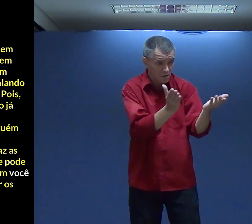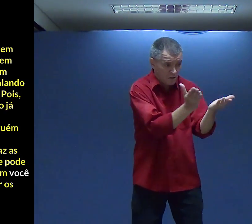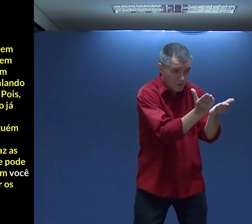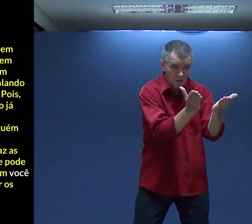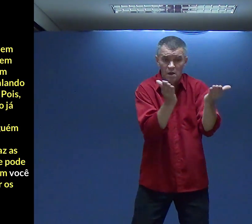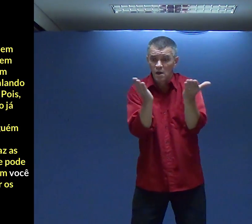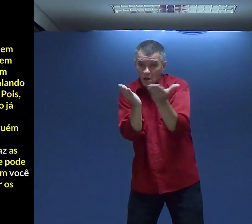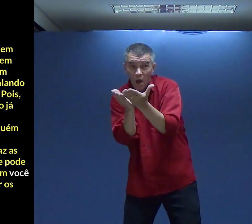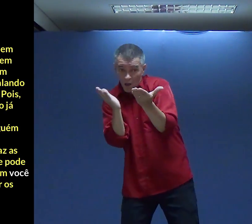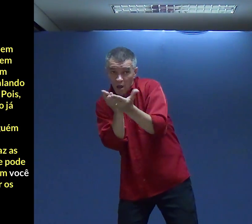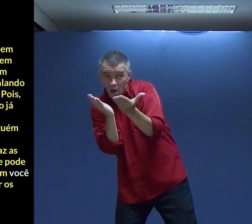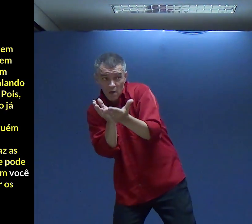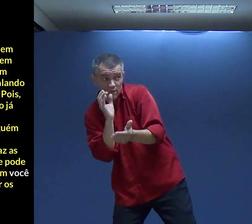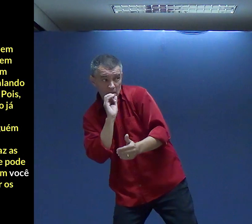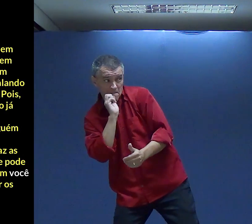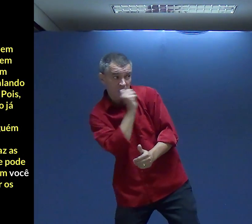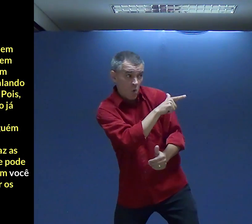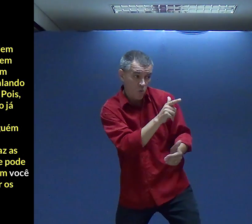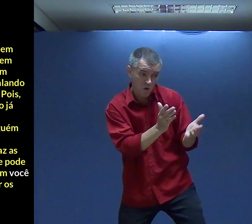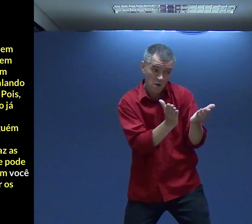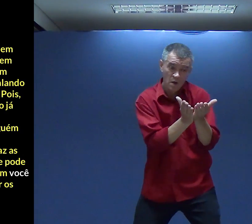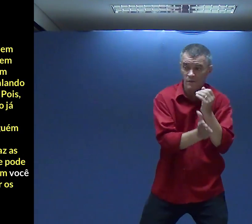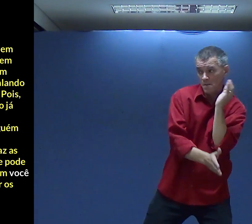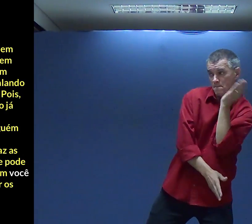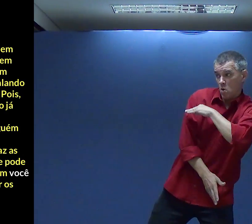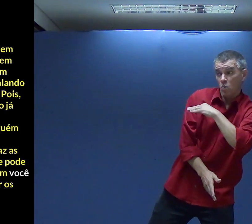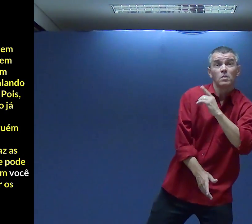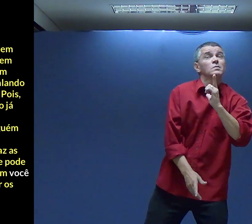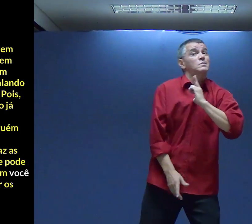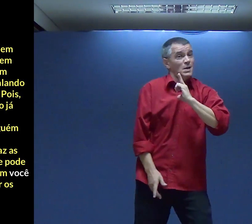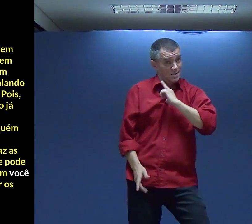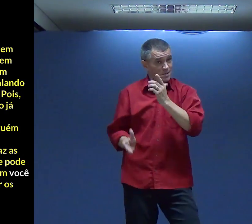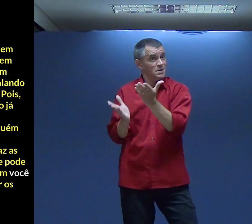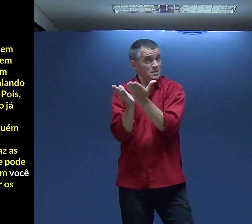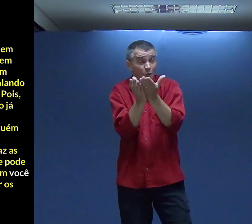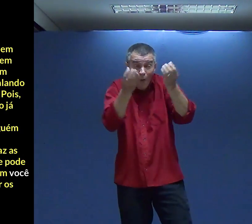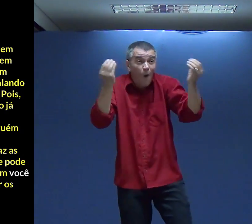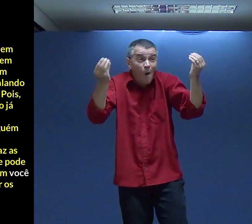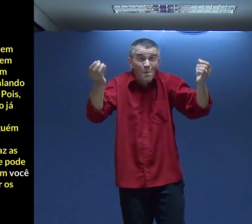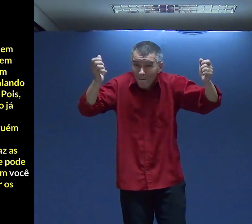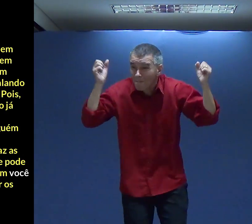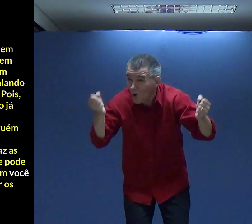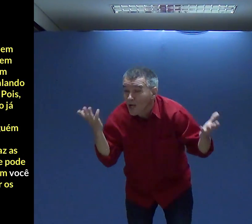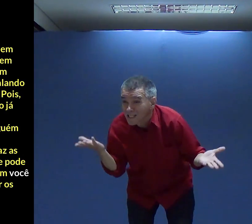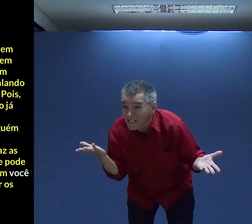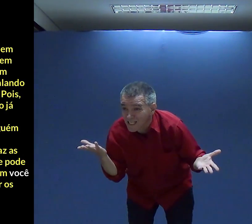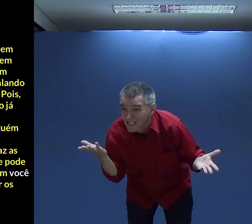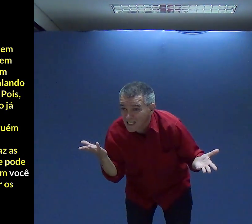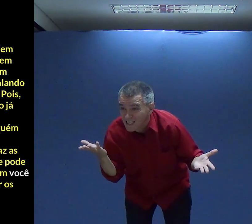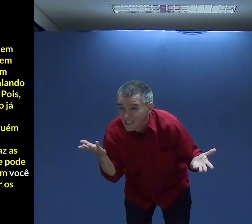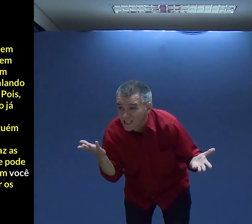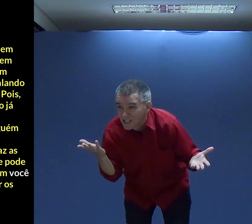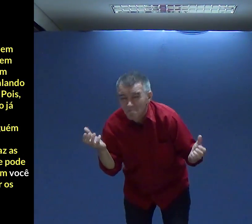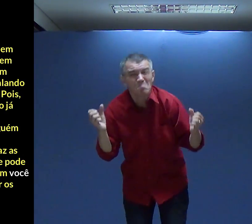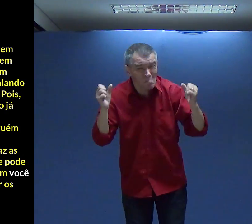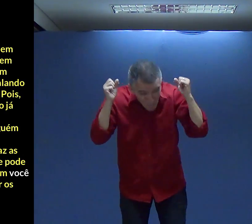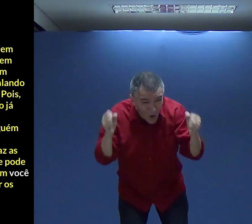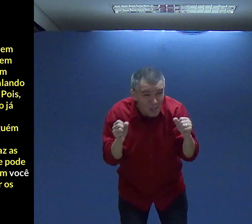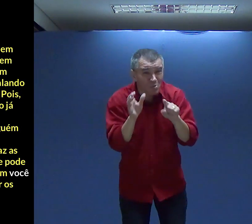Deus E o Senhor Tem olhado Para cada um de nós Tem Pessoas Crentes boas E crentes mais